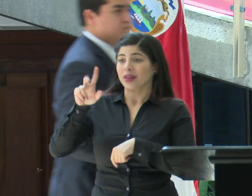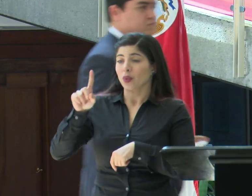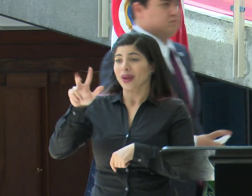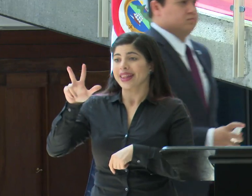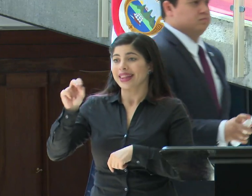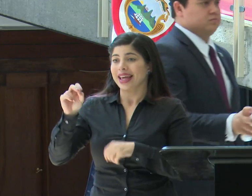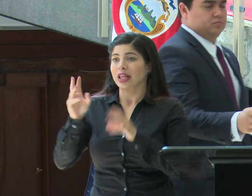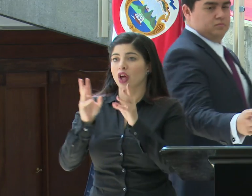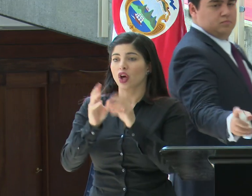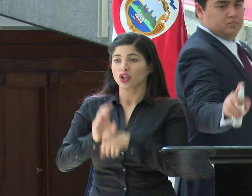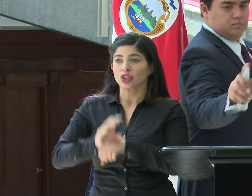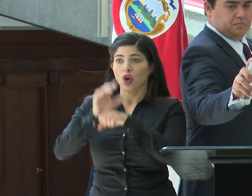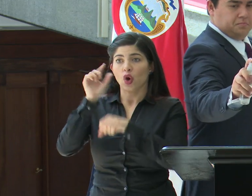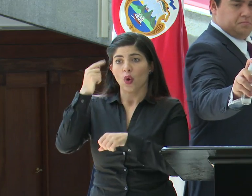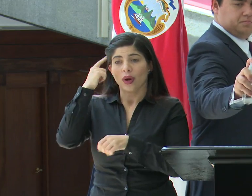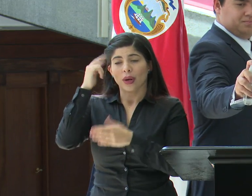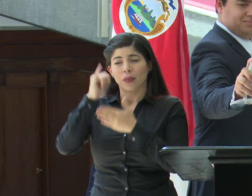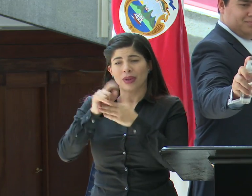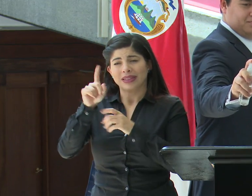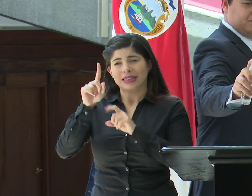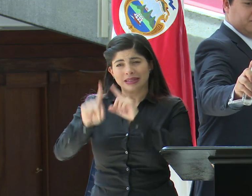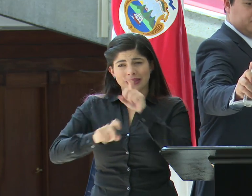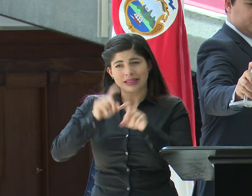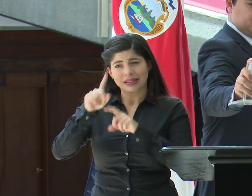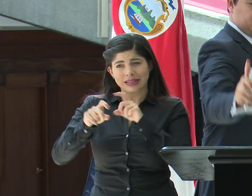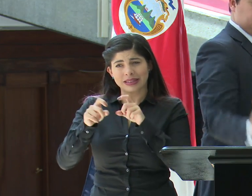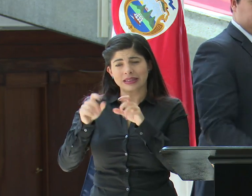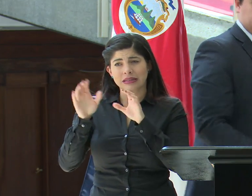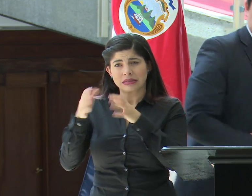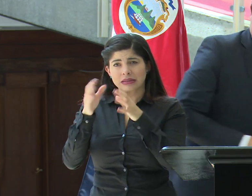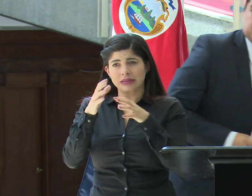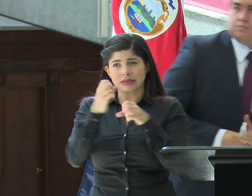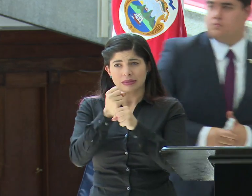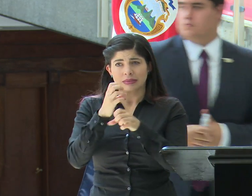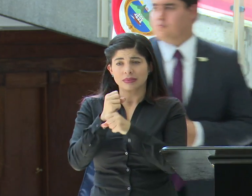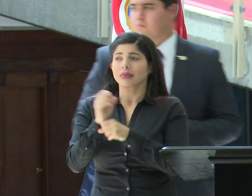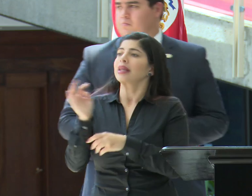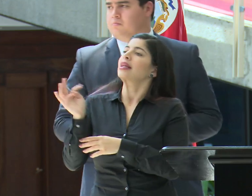Gobierno, por ello la necesidad de que preguntemos por tipo de medio, televisión.